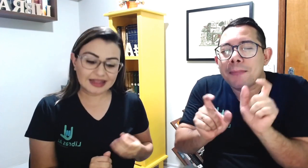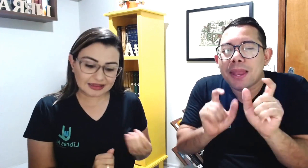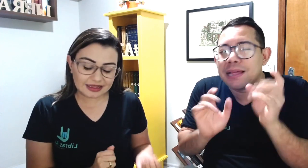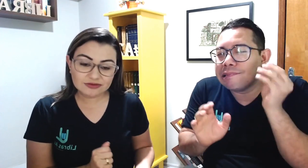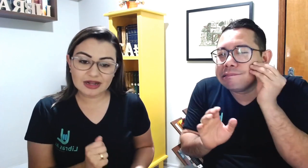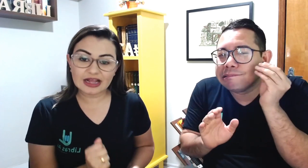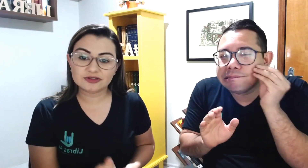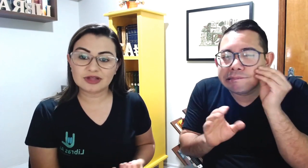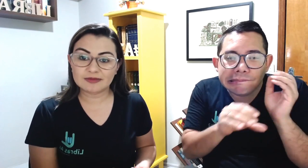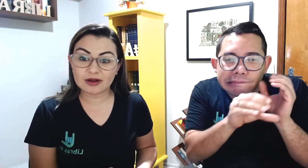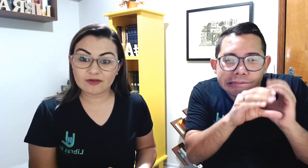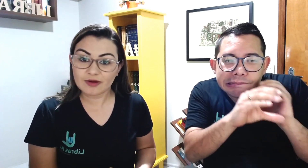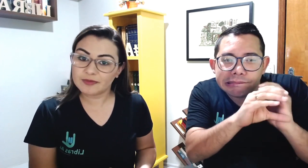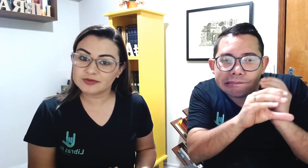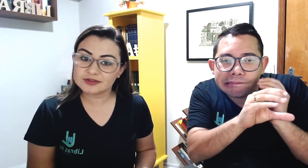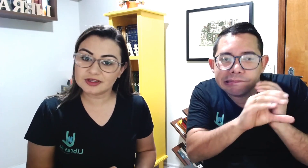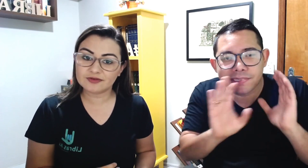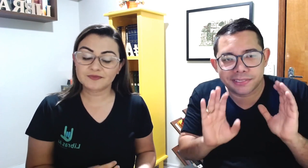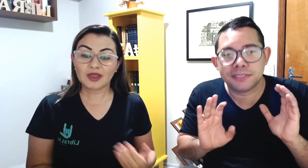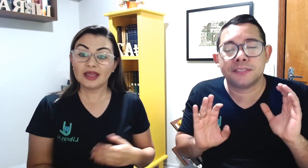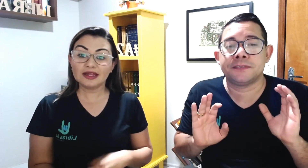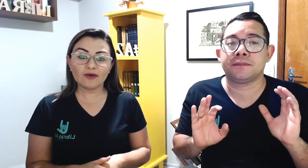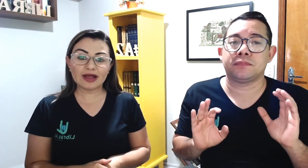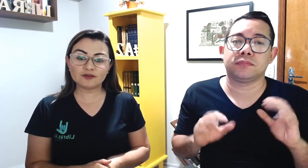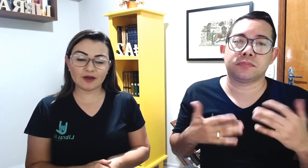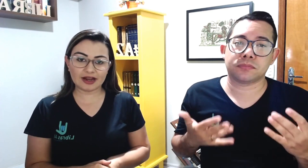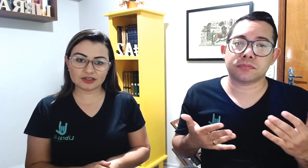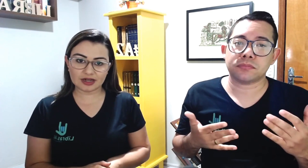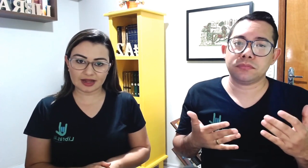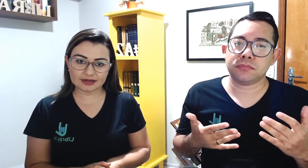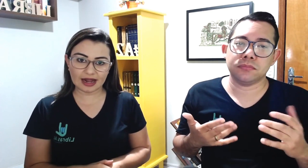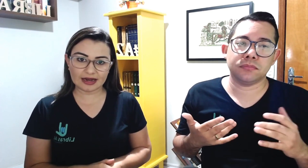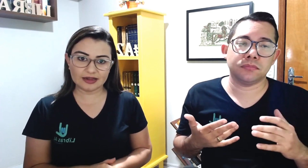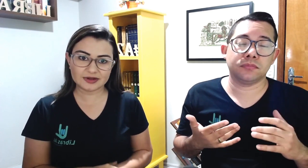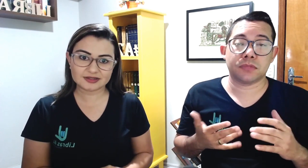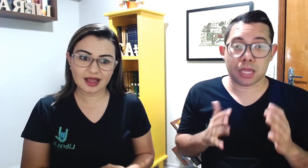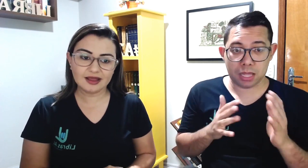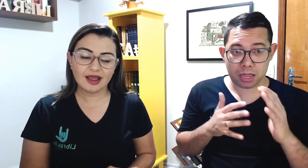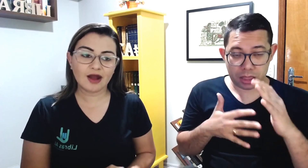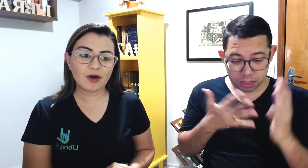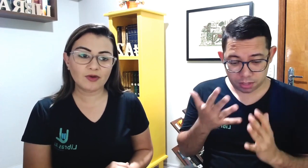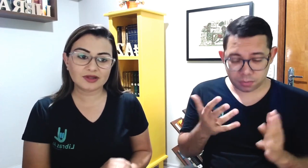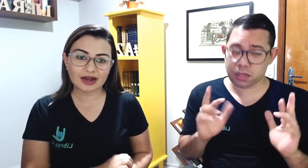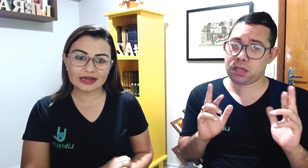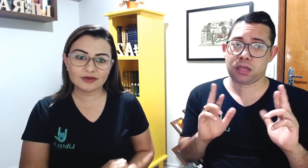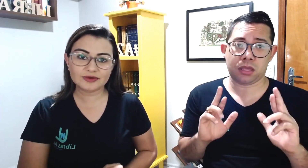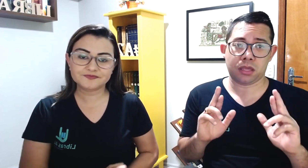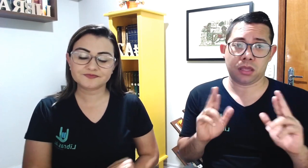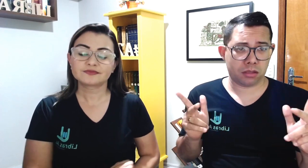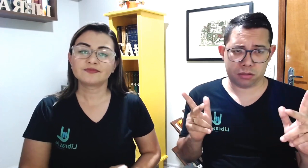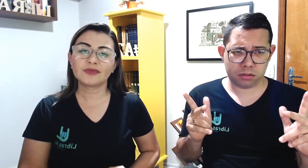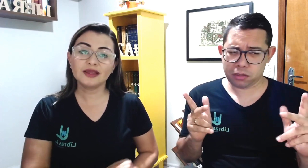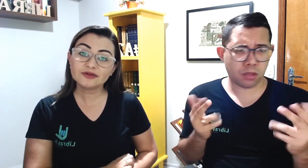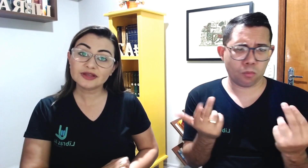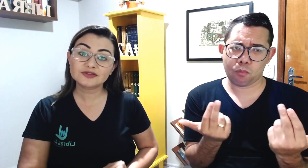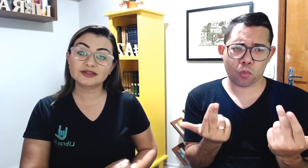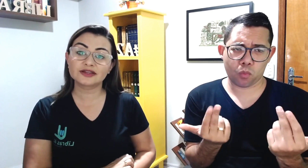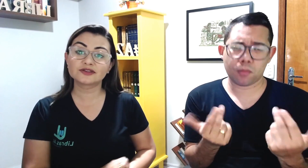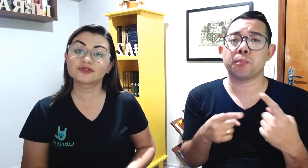tentando ali ajudar da melhor forma possível. E não é diferente na Libras, tá, é uma outra língua, e eu tenho certeza que o